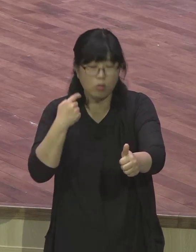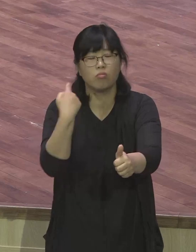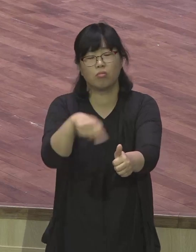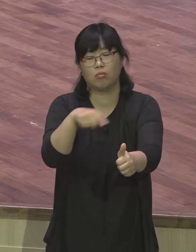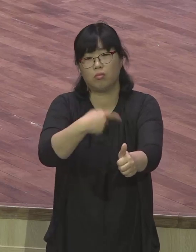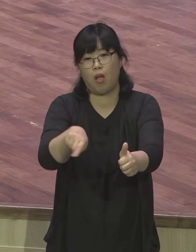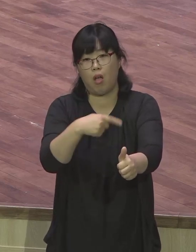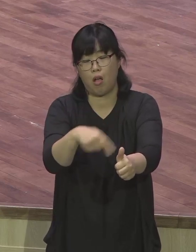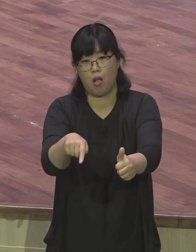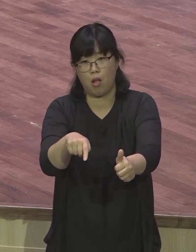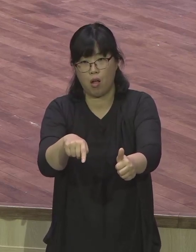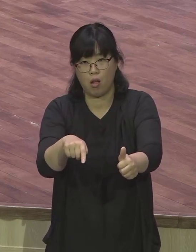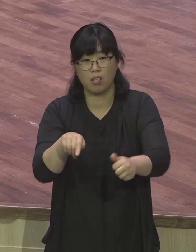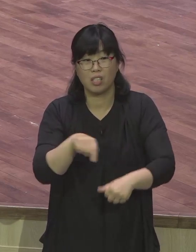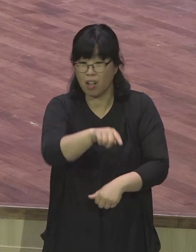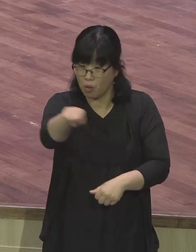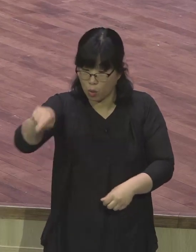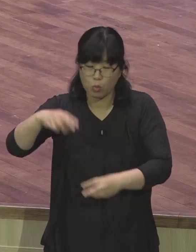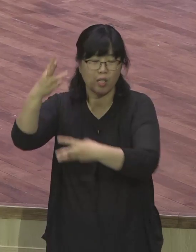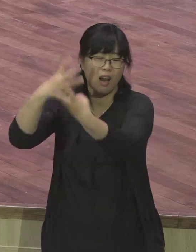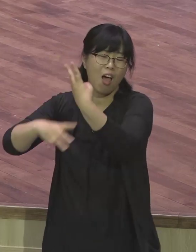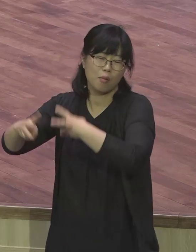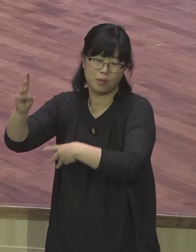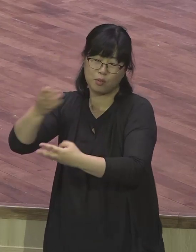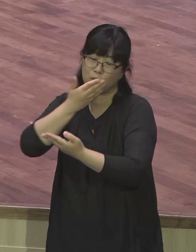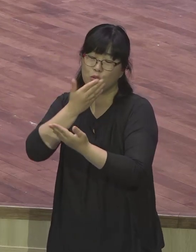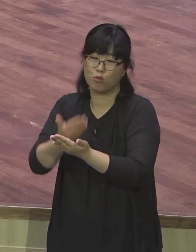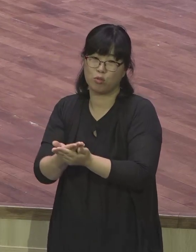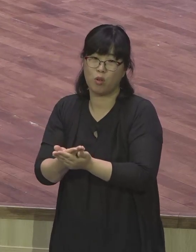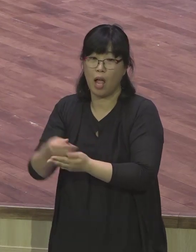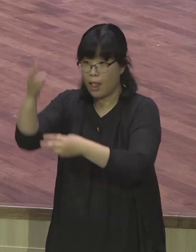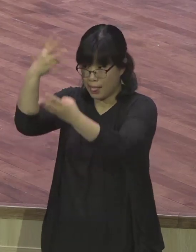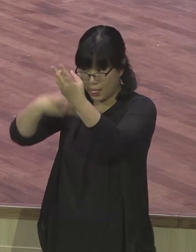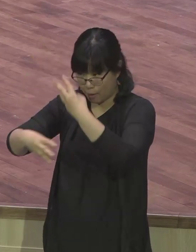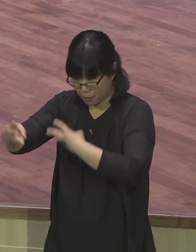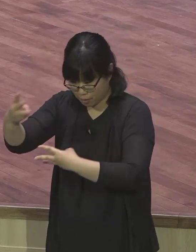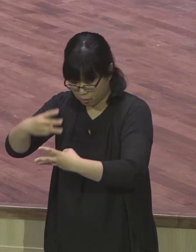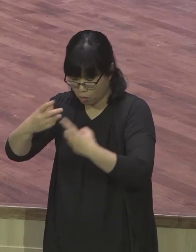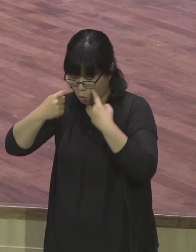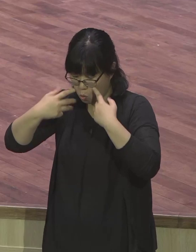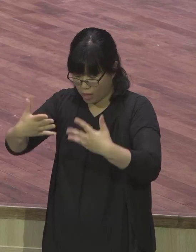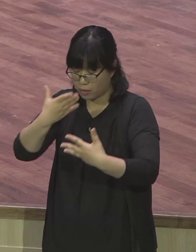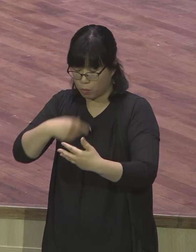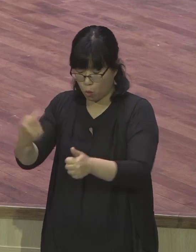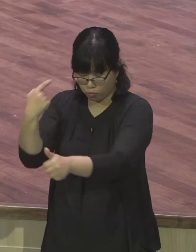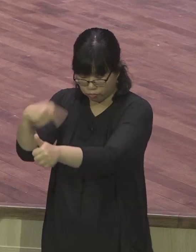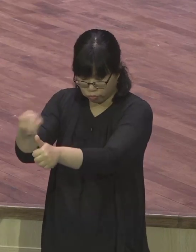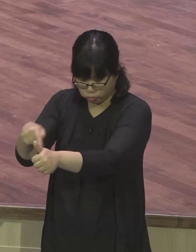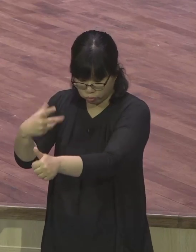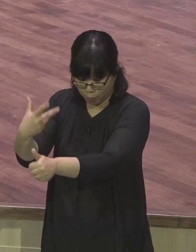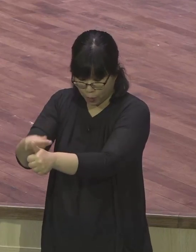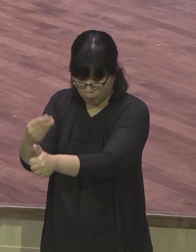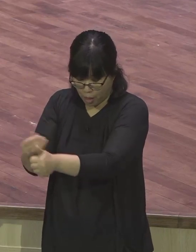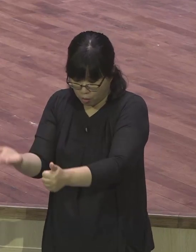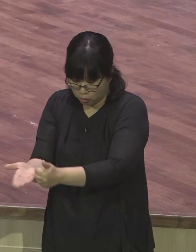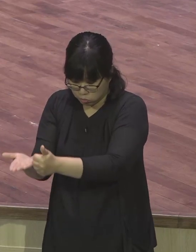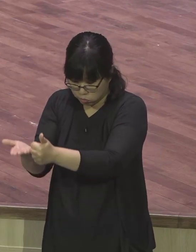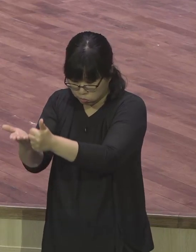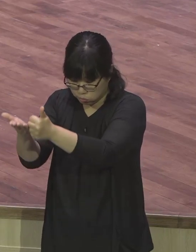복음을 보존하면서 다음 후대들에게 이 복음을 전달해줄 수 있는 랩런트 지도자들이 나와야